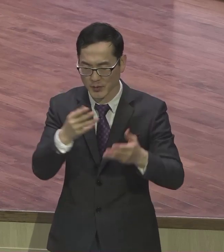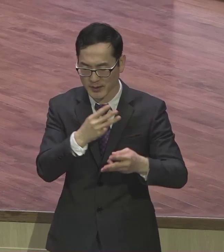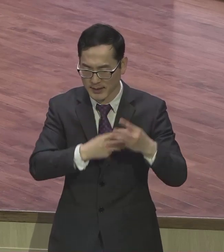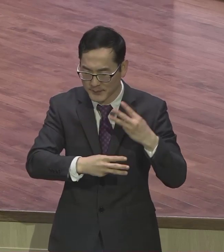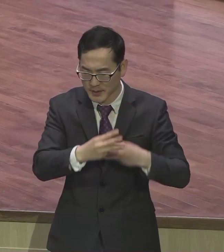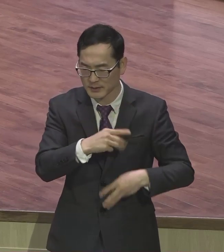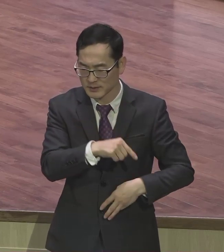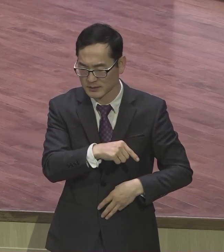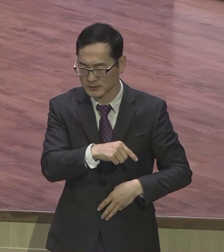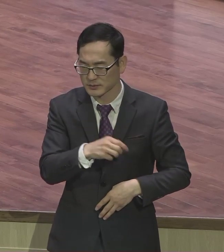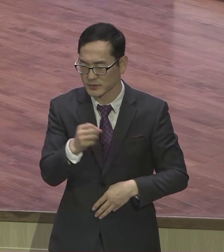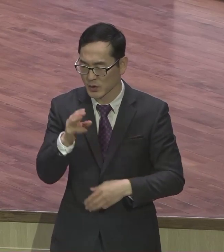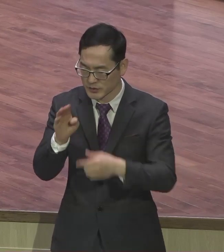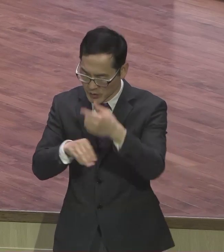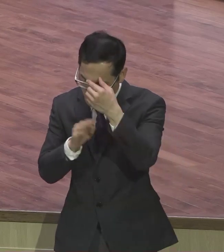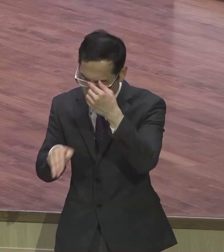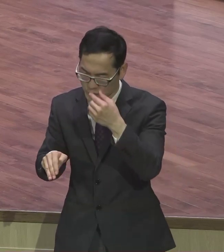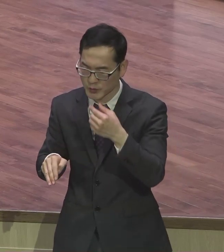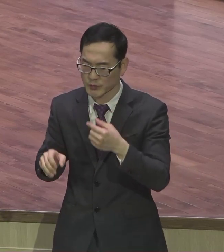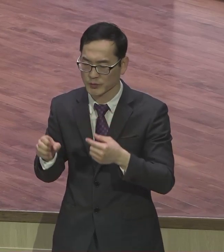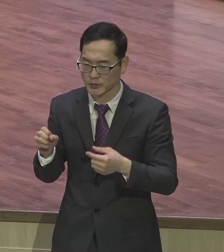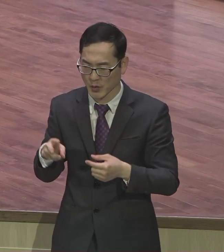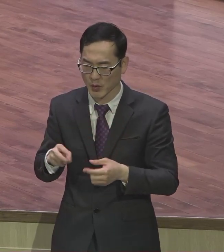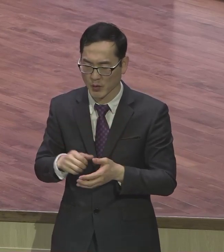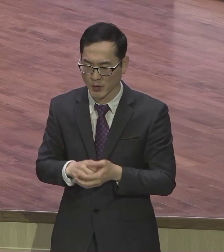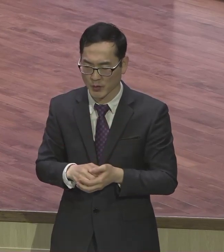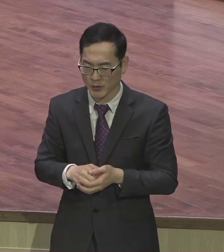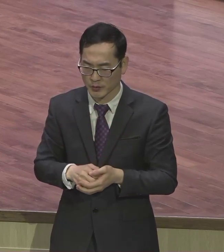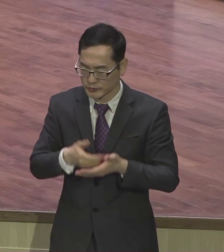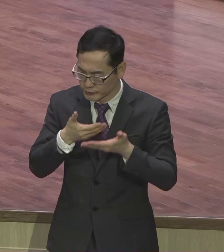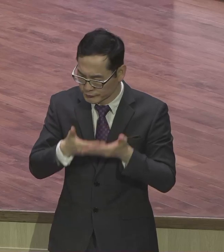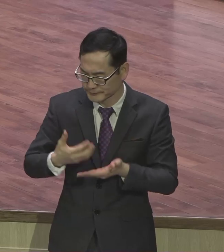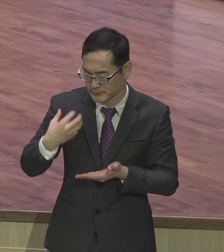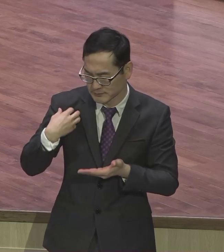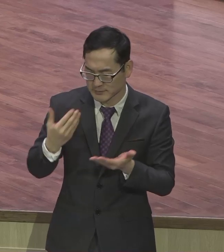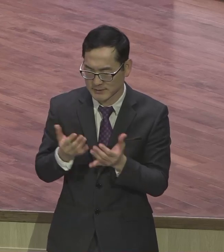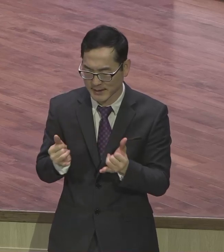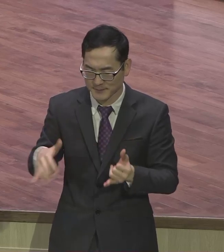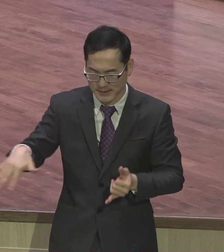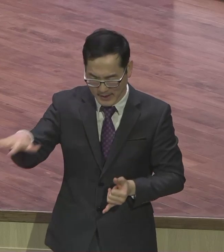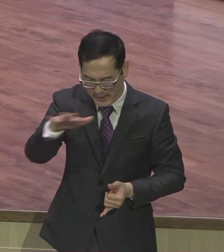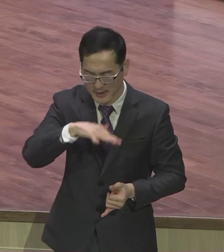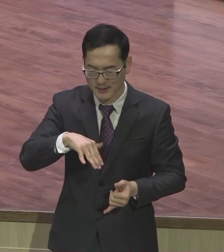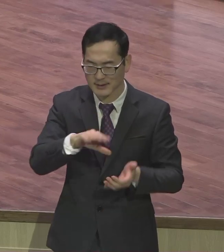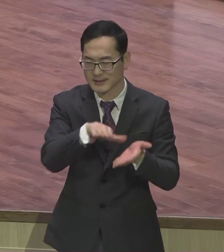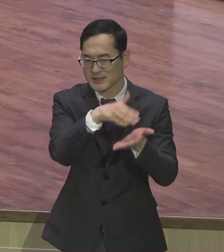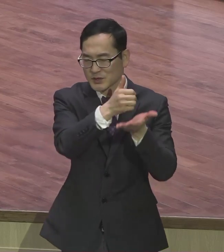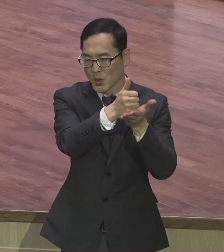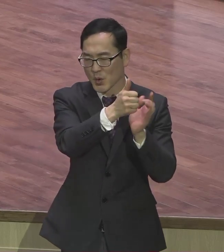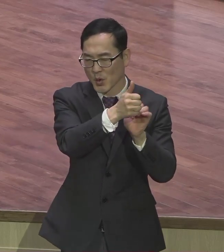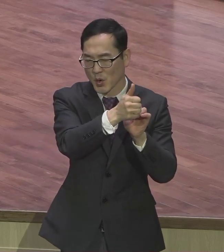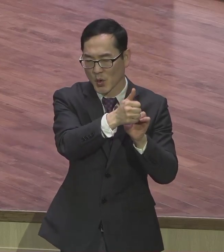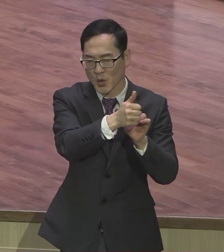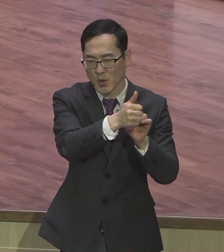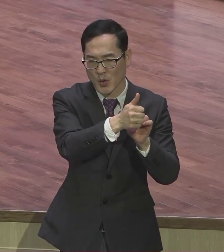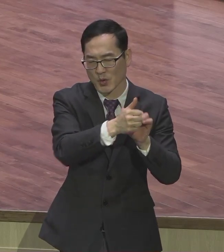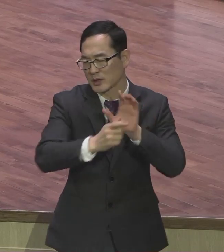승도들 모든 중직자들 정말로 내가 그리스도를 걱정이라고 생각하고 그리스도를